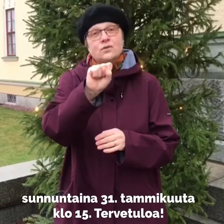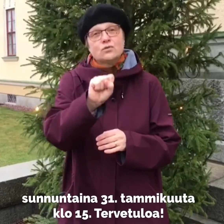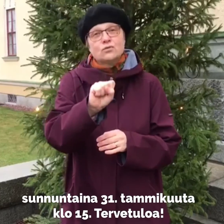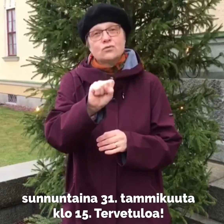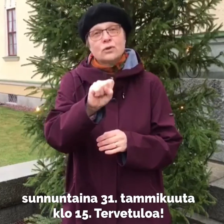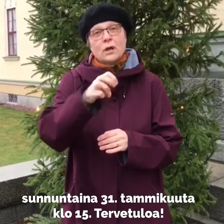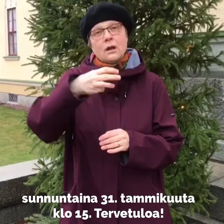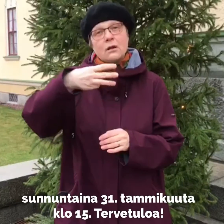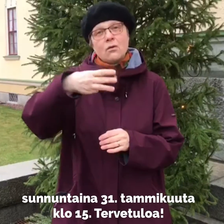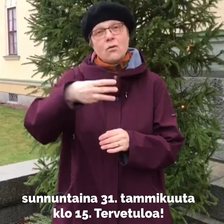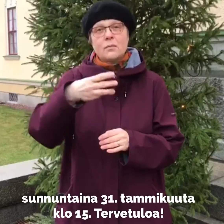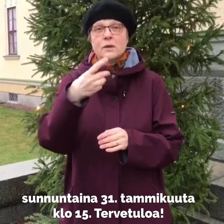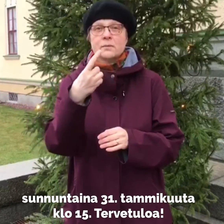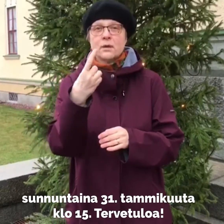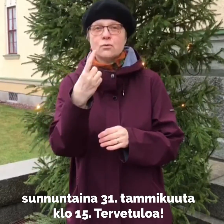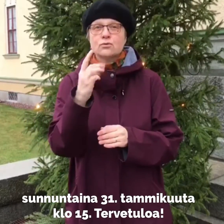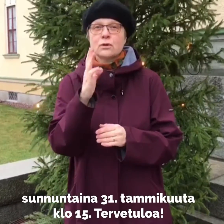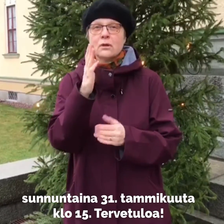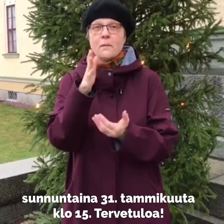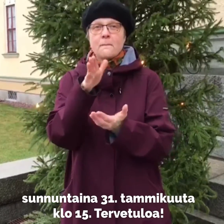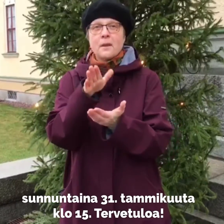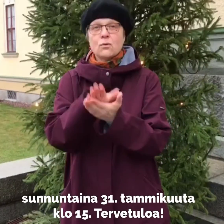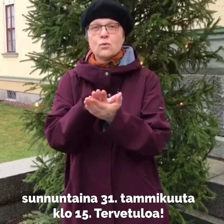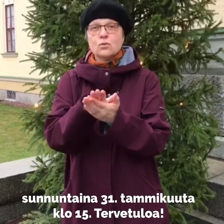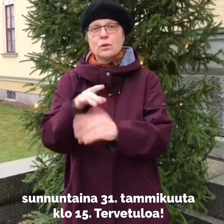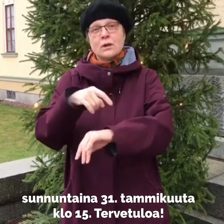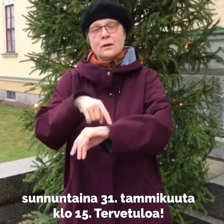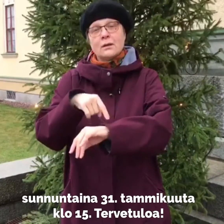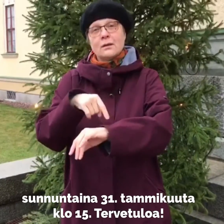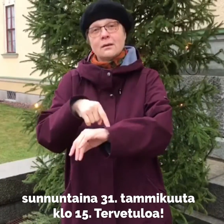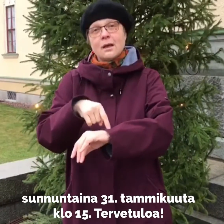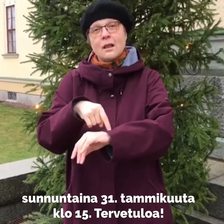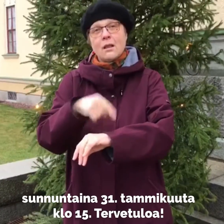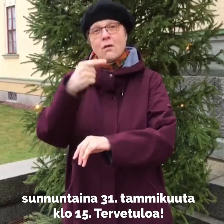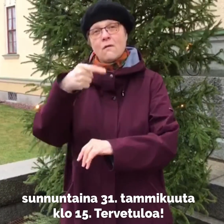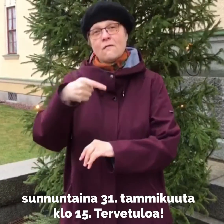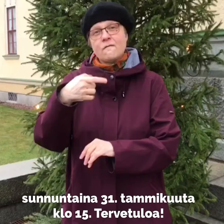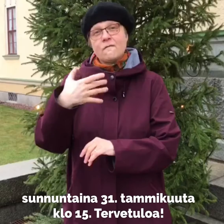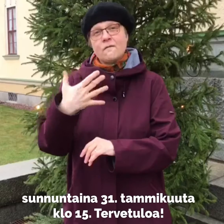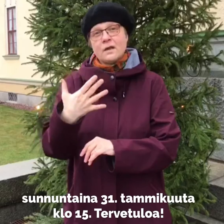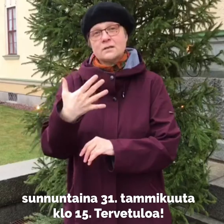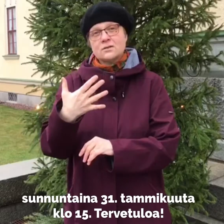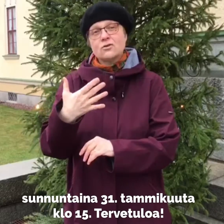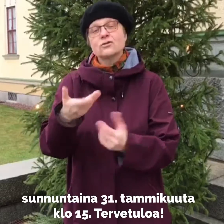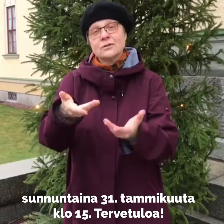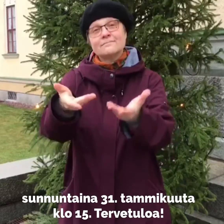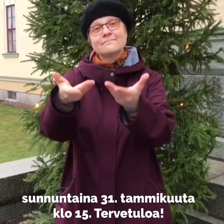Sunnuntaina 31. päivänä tammikuuta kello 15.